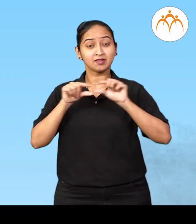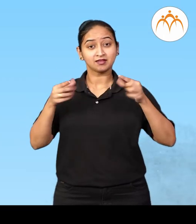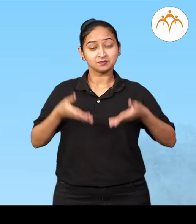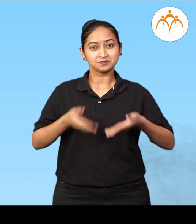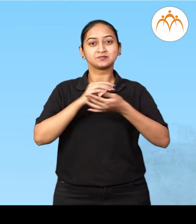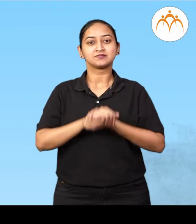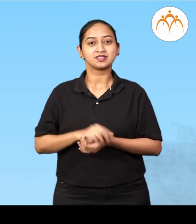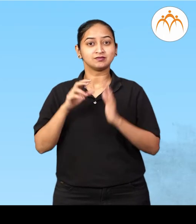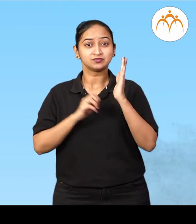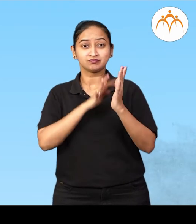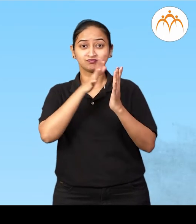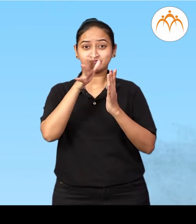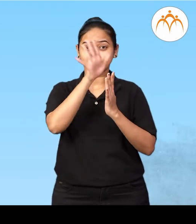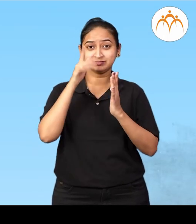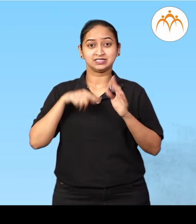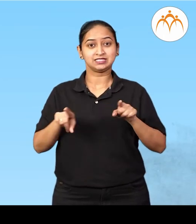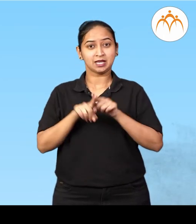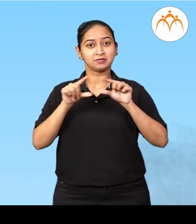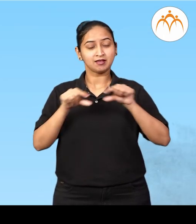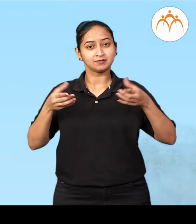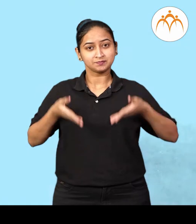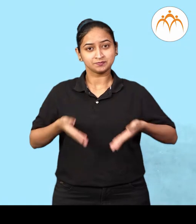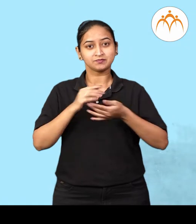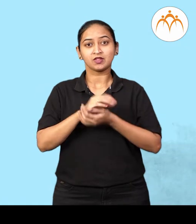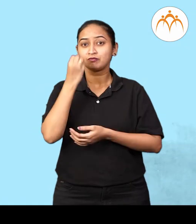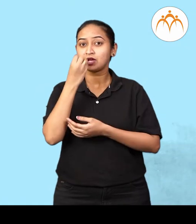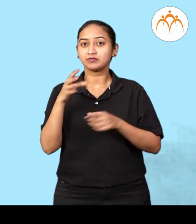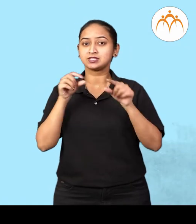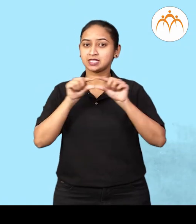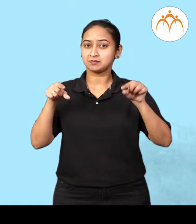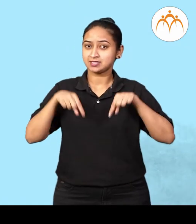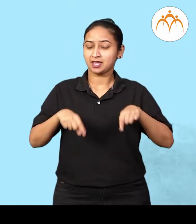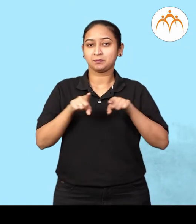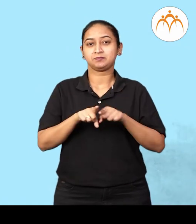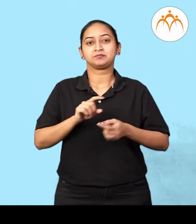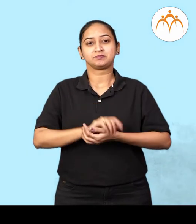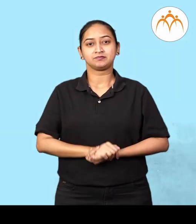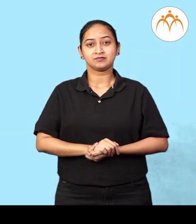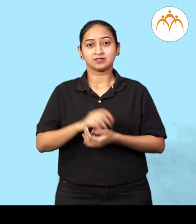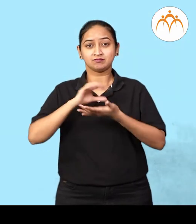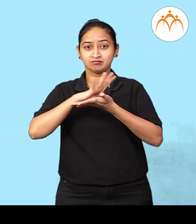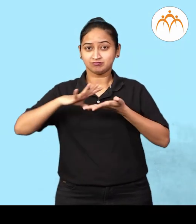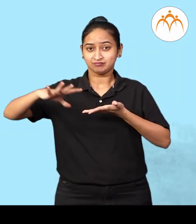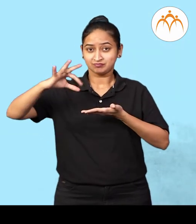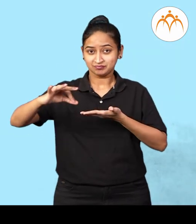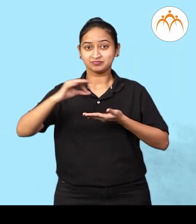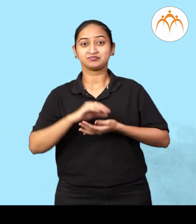तर वेलीला लता मंटात फुलाला सुमन मंटात तर पानाला परण